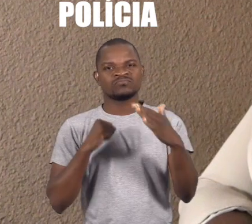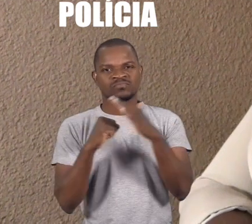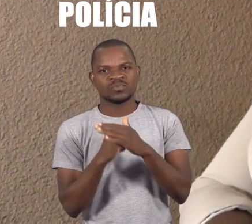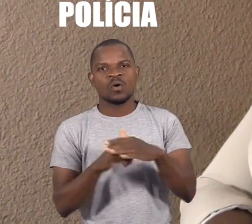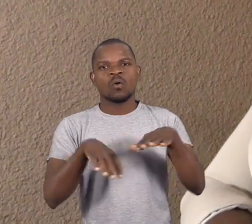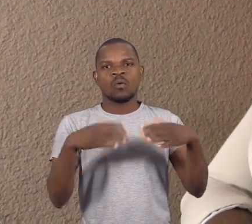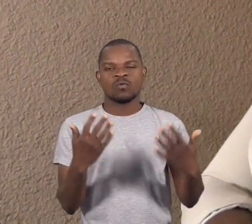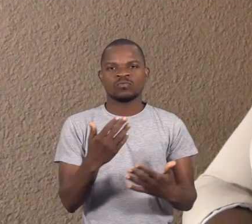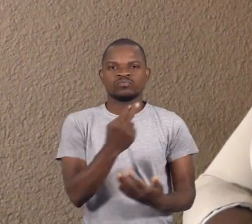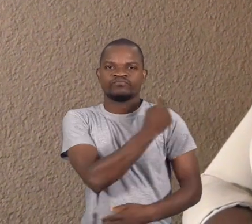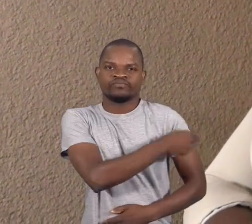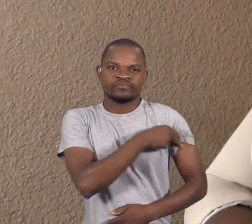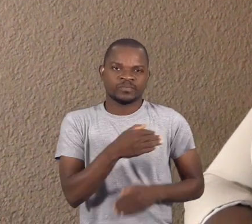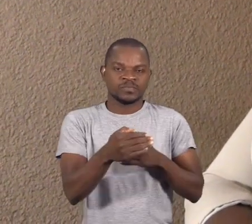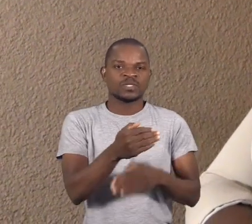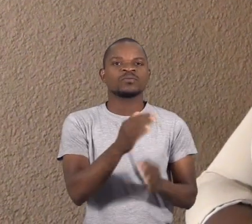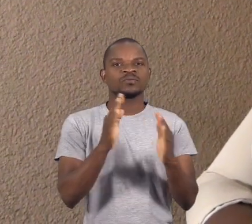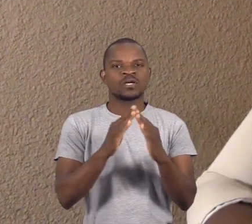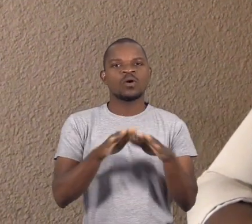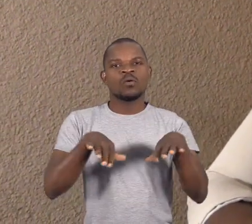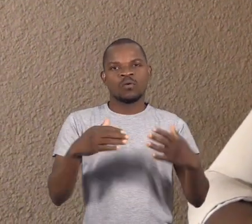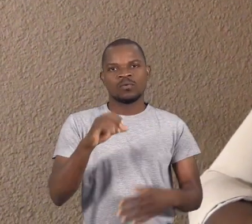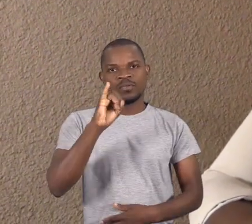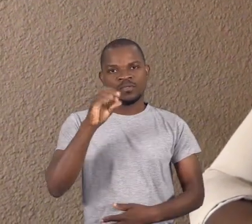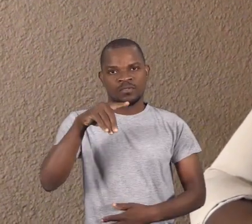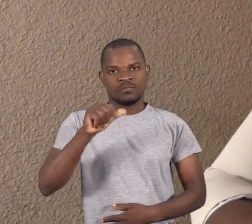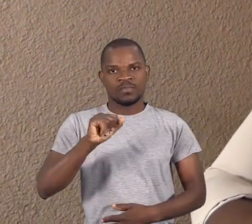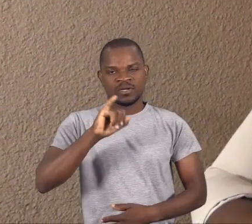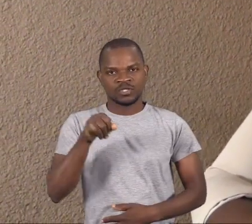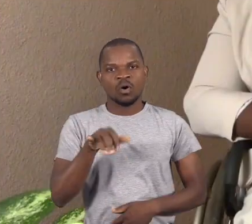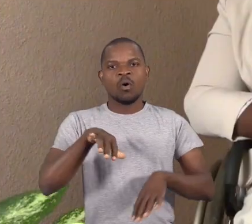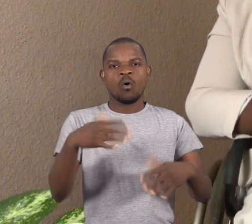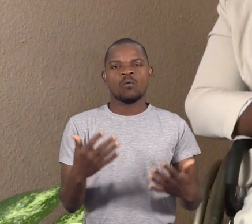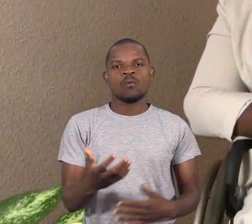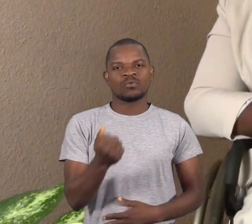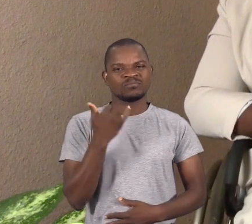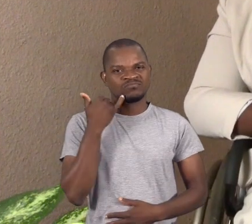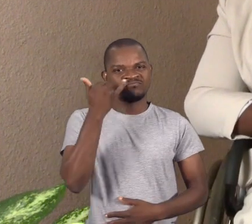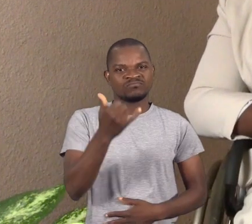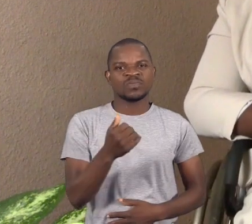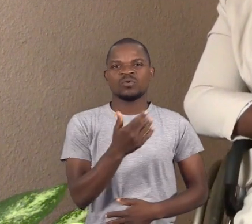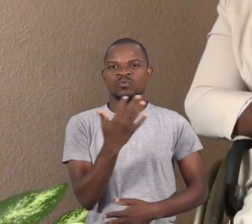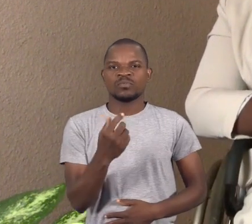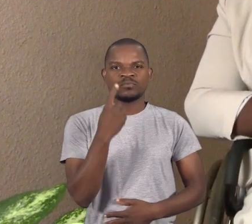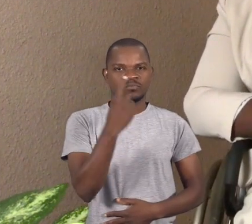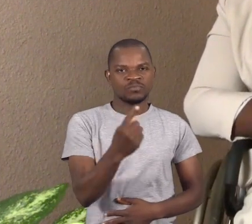policial, centro de saúde, ação social e paz. E ainda poderá ligar para o número